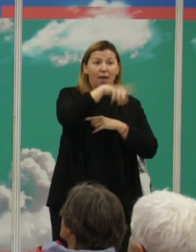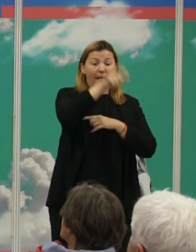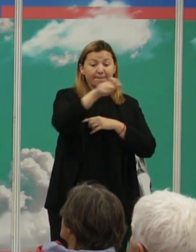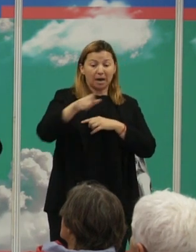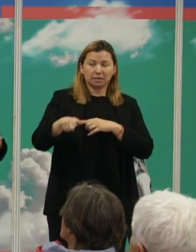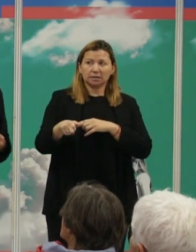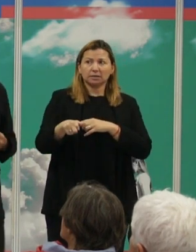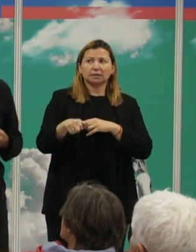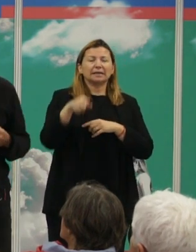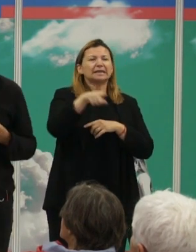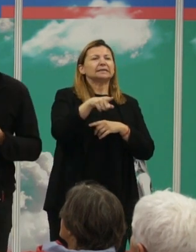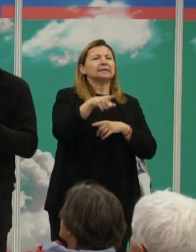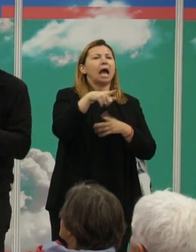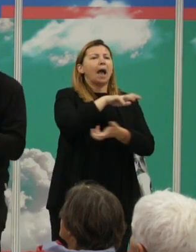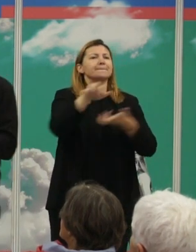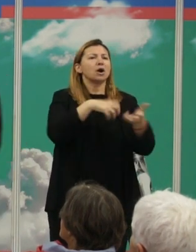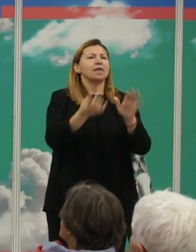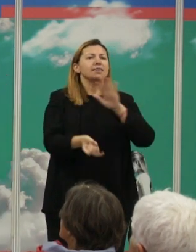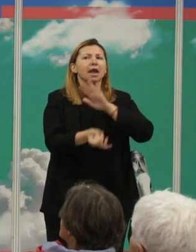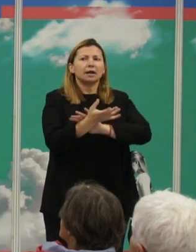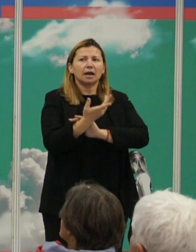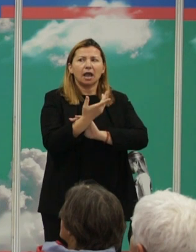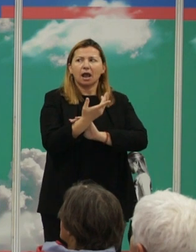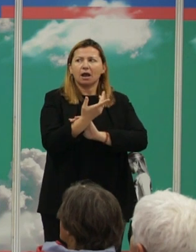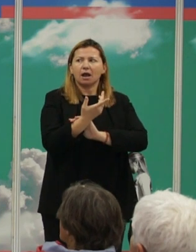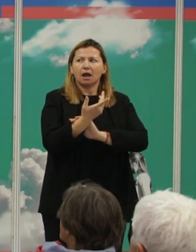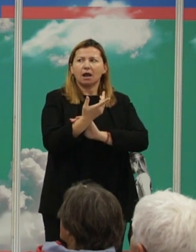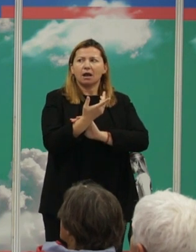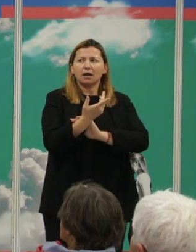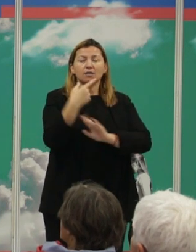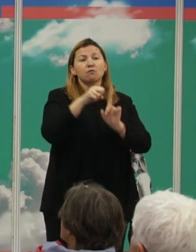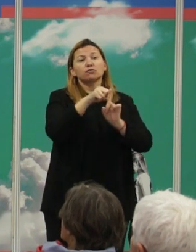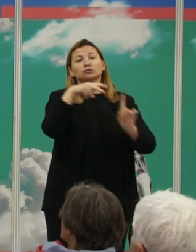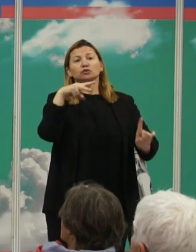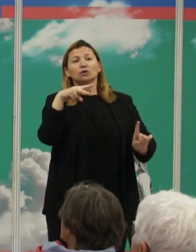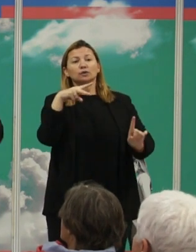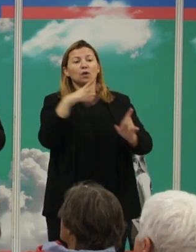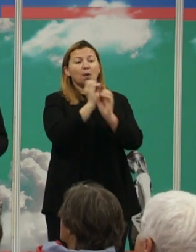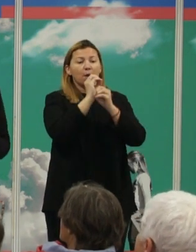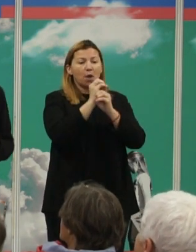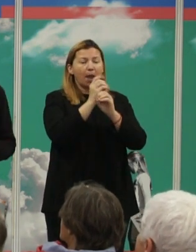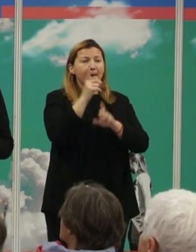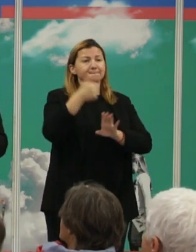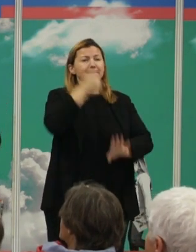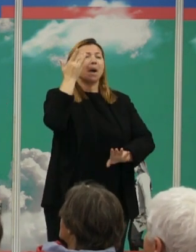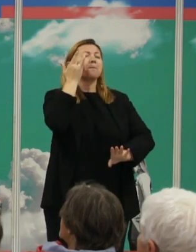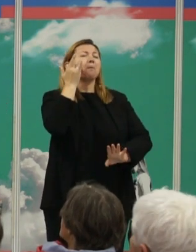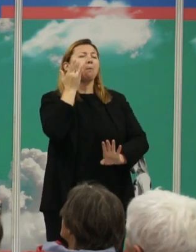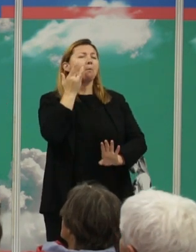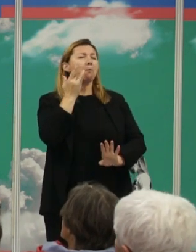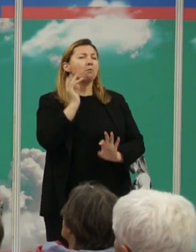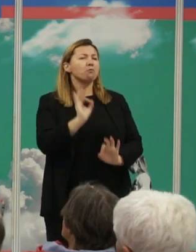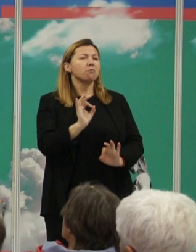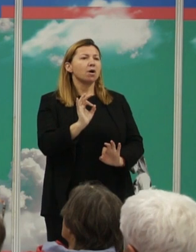perpetra esa violencia. Entonces, sería, desde un punto de vista de la biología más puramente dragüiniana, sería como un